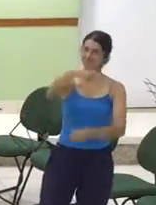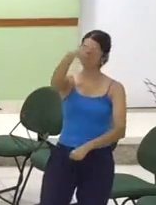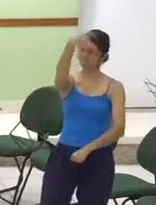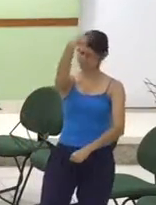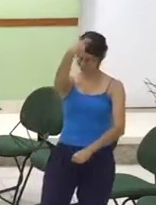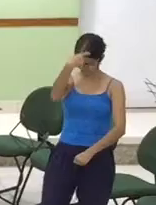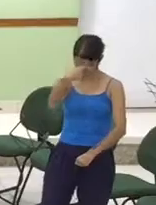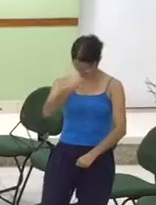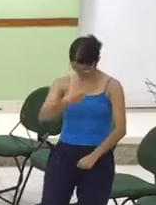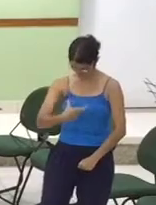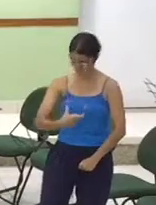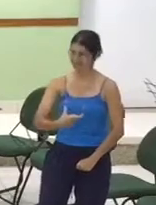Amém.